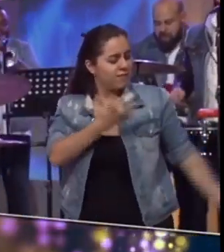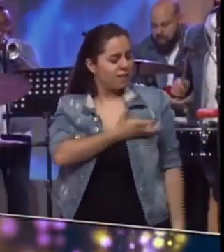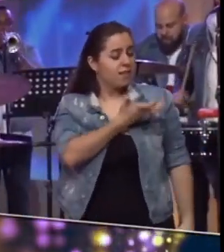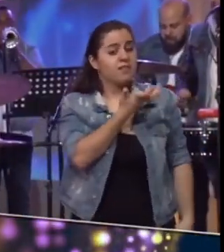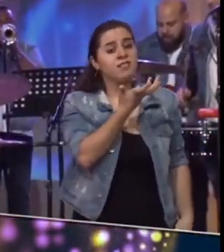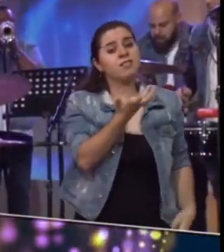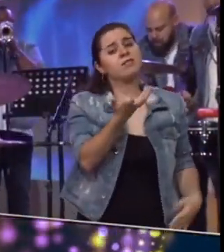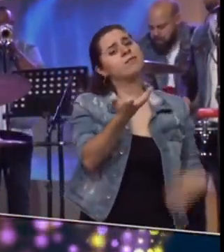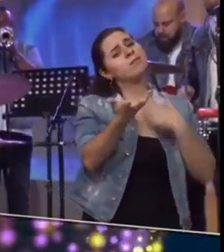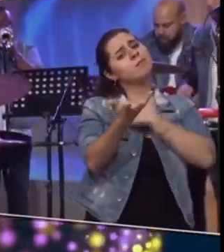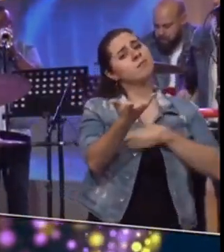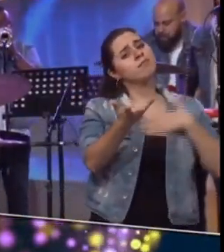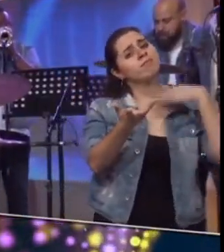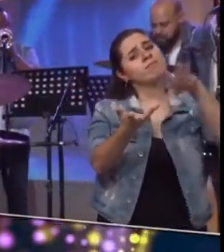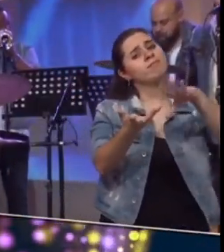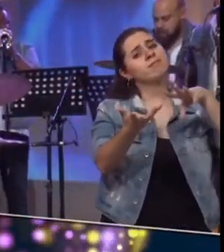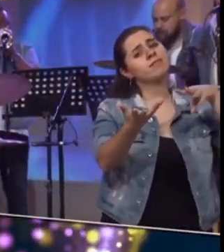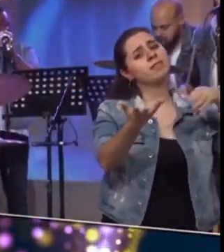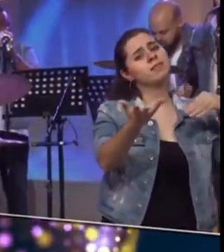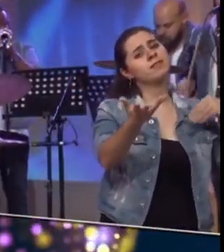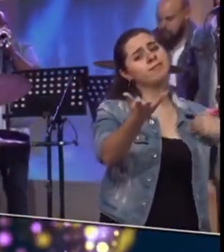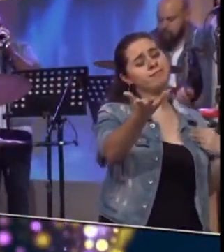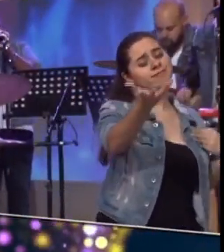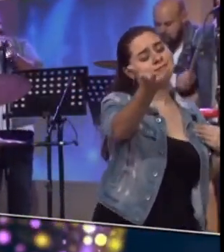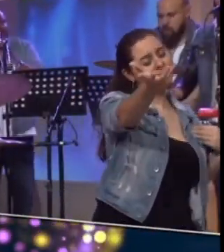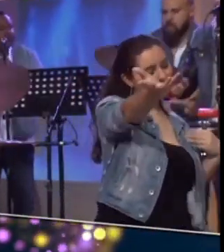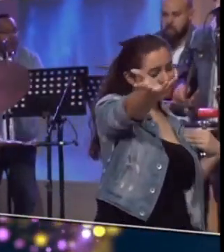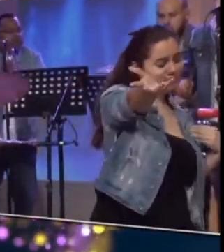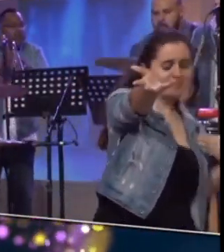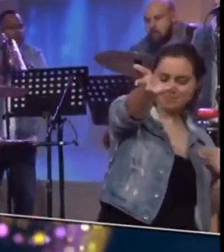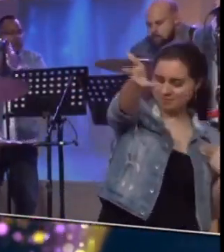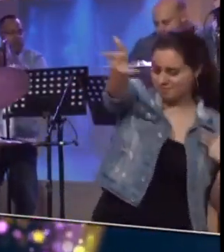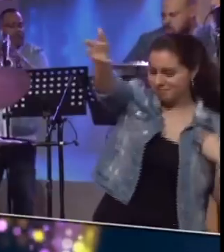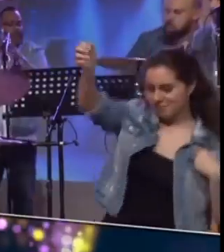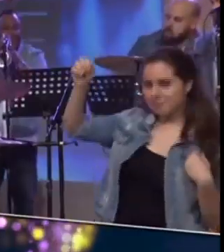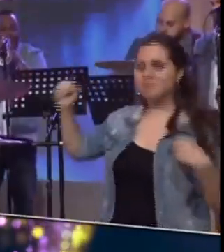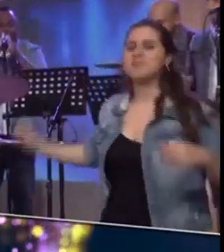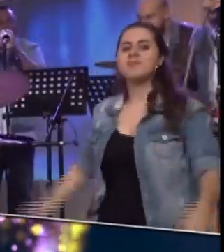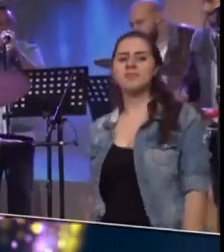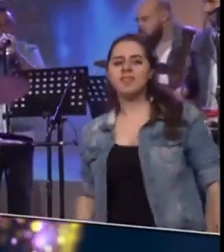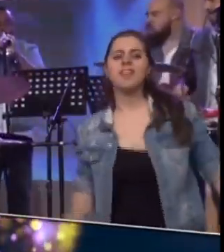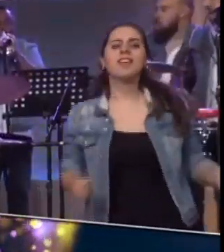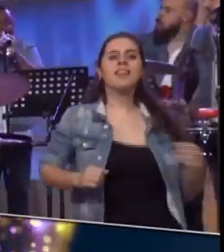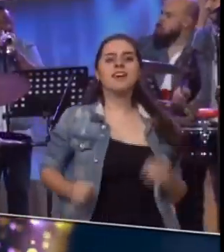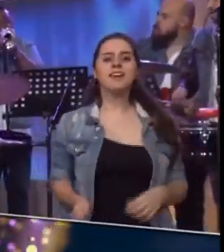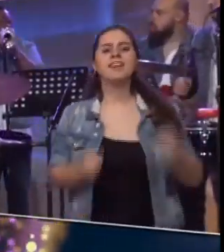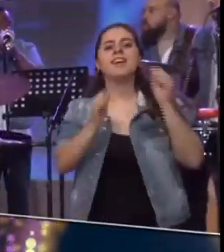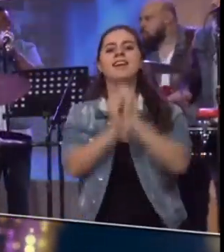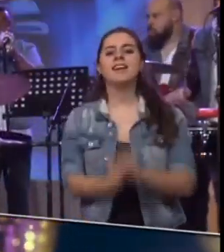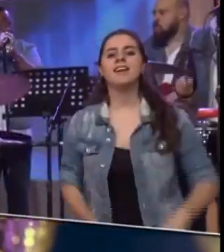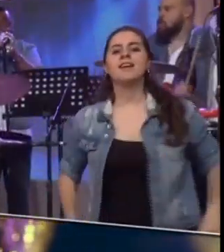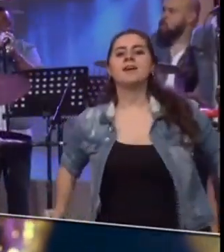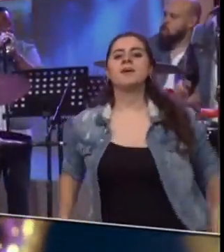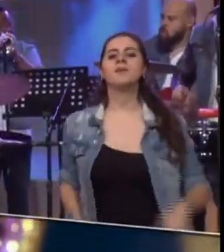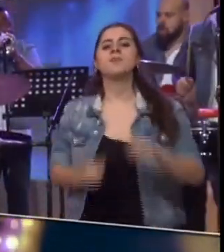el corazón Eso solo pediré Pa' que vacile conmigo ¡Vamos!